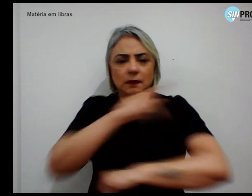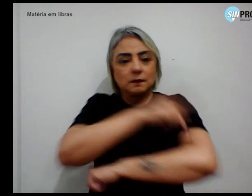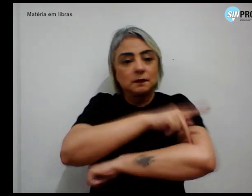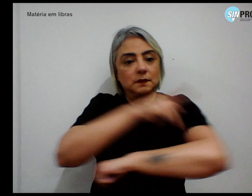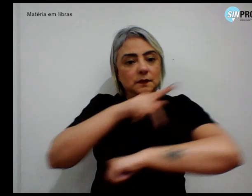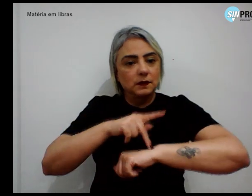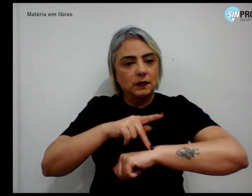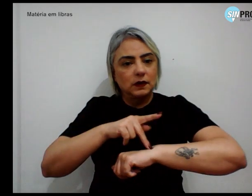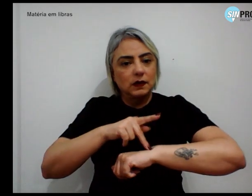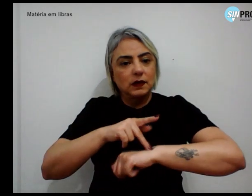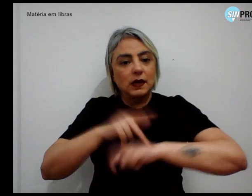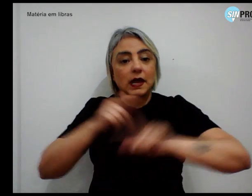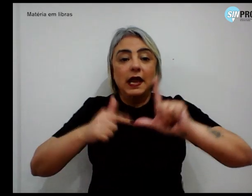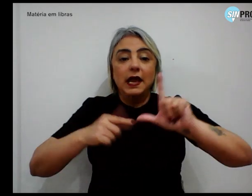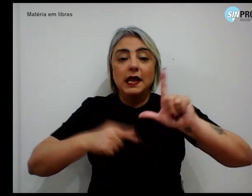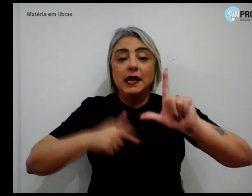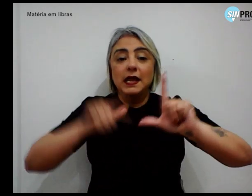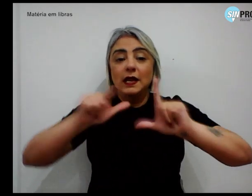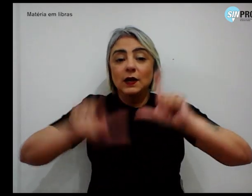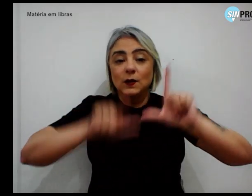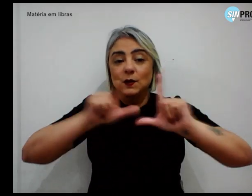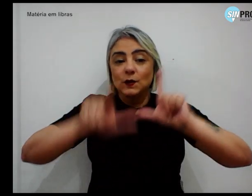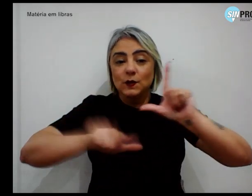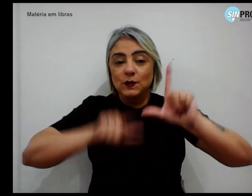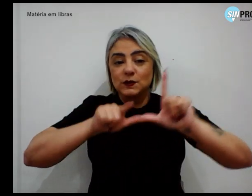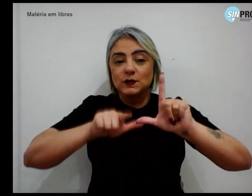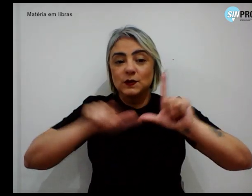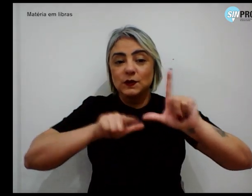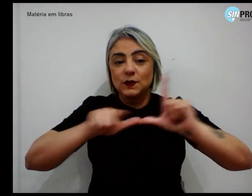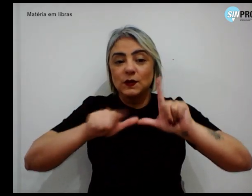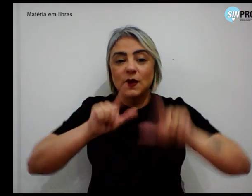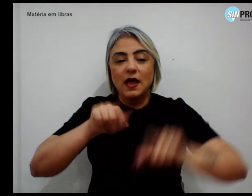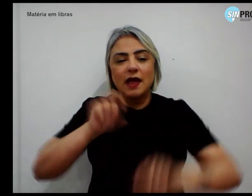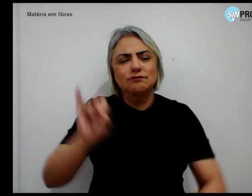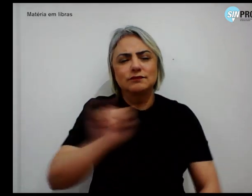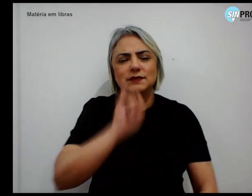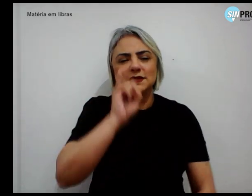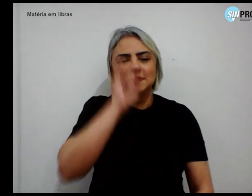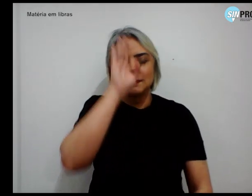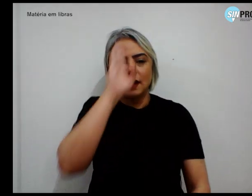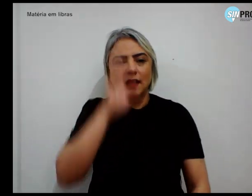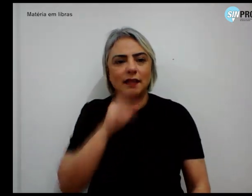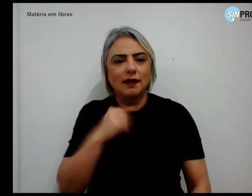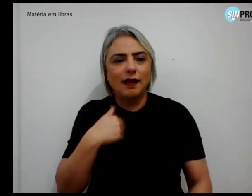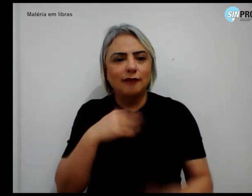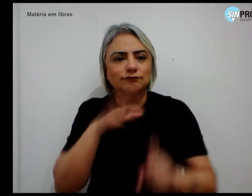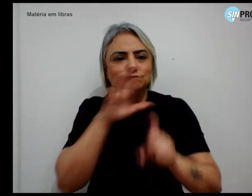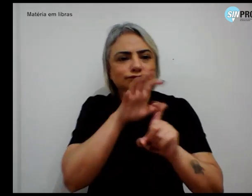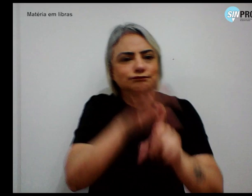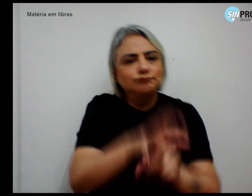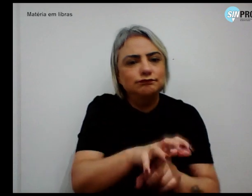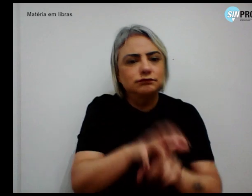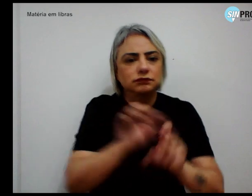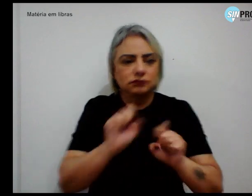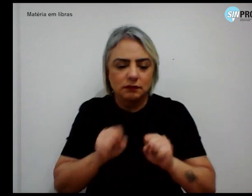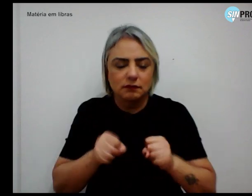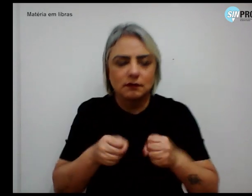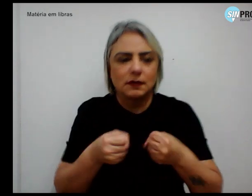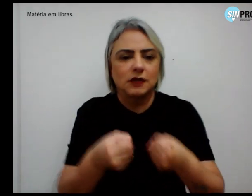e lúdico nas escolas é essencial para que casos de abuso sejam combatidos. É